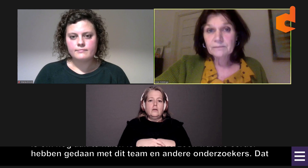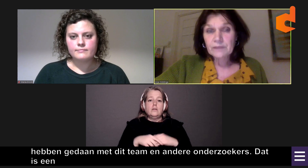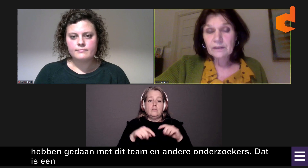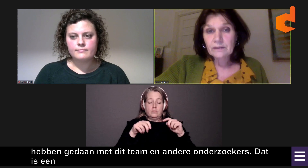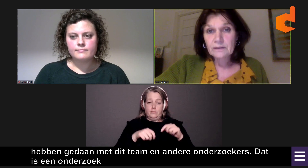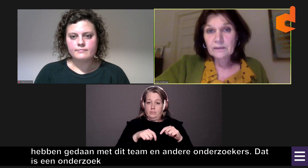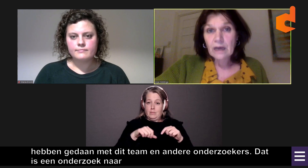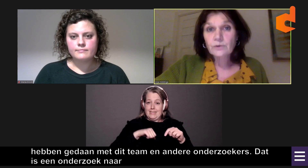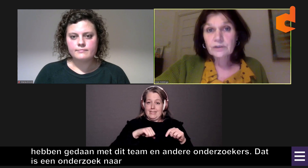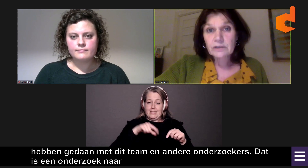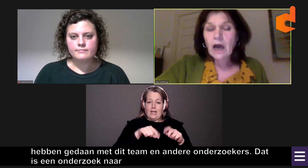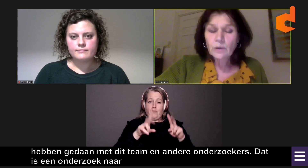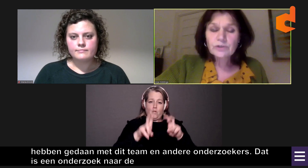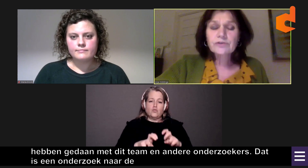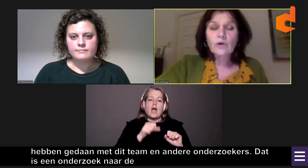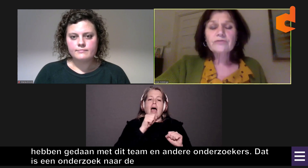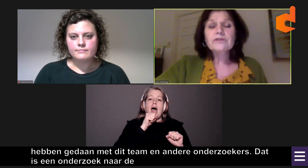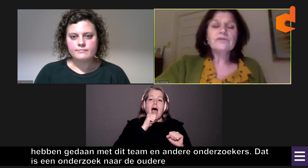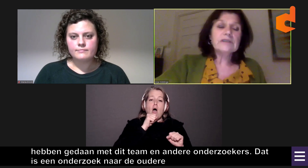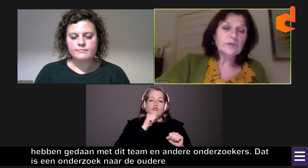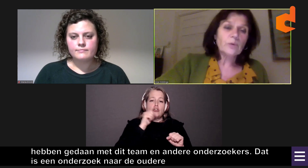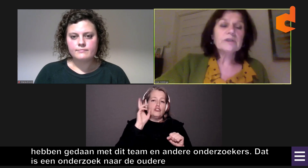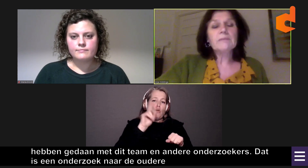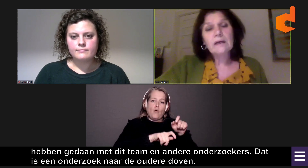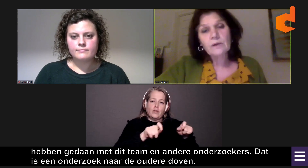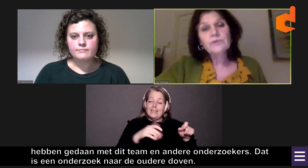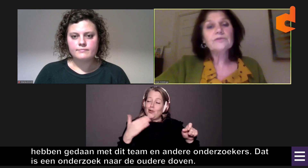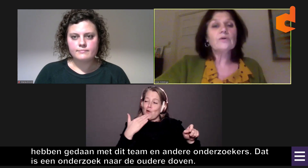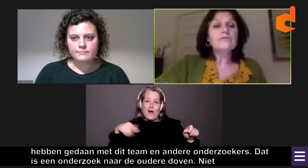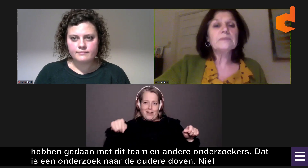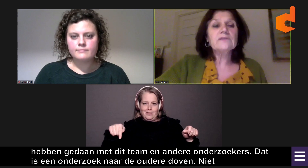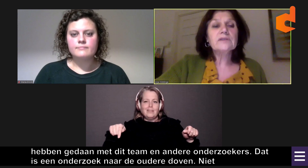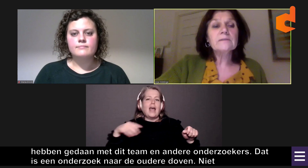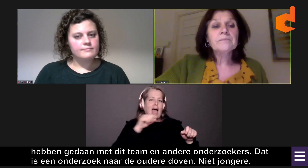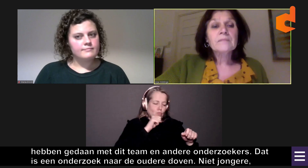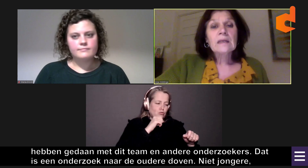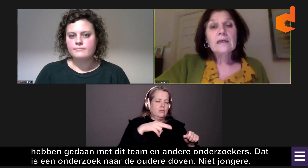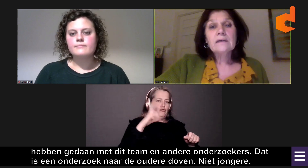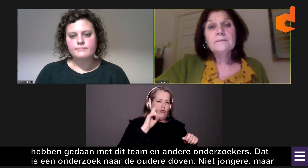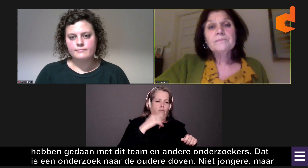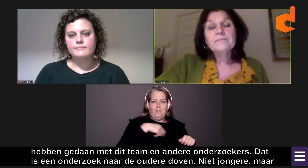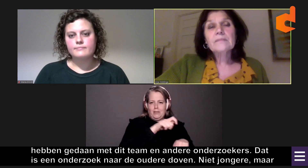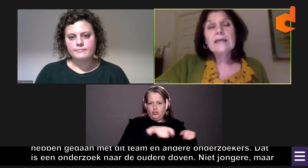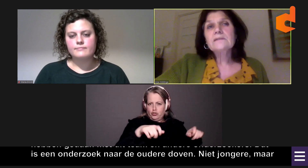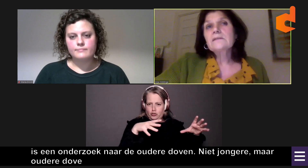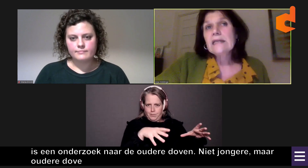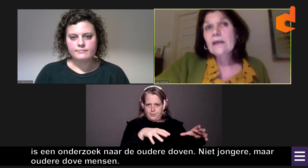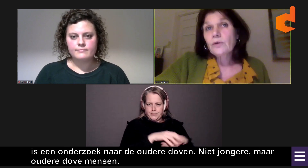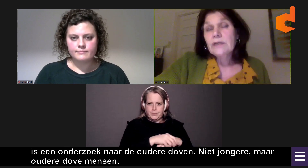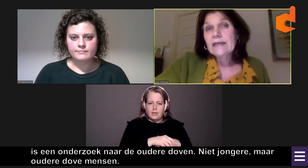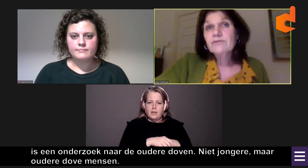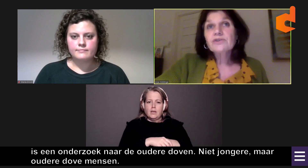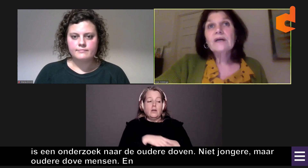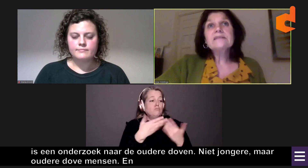naar de oudere doven. Dus niet jongeren, maar oudere doven mensen. En